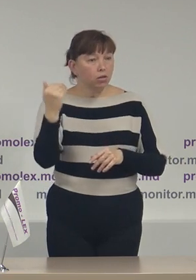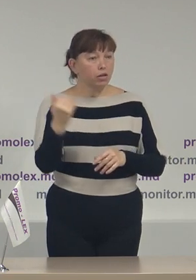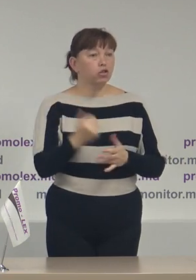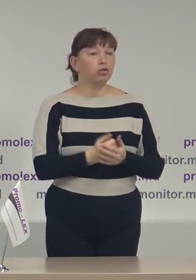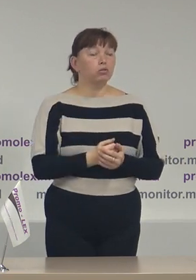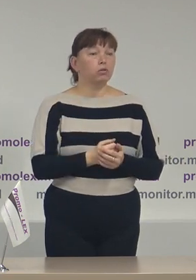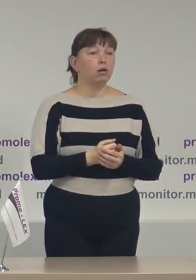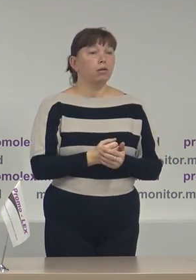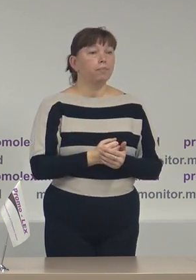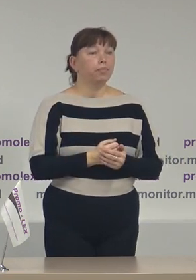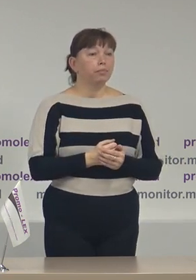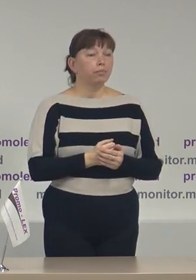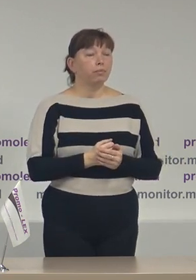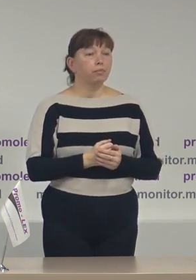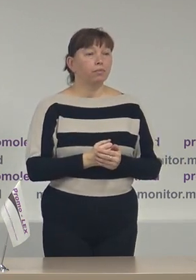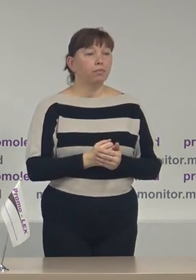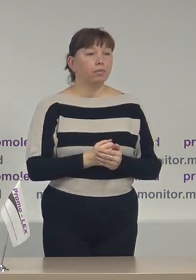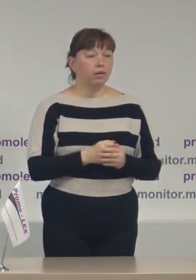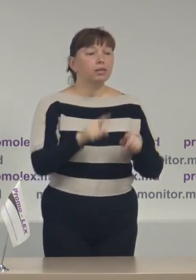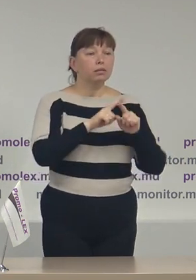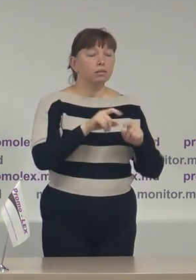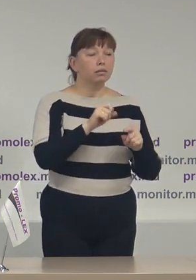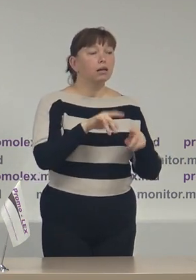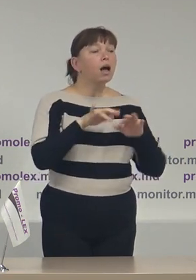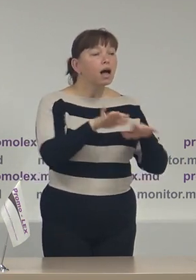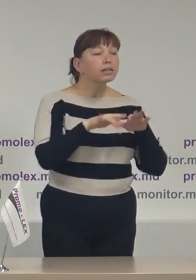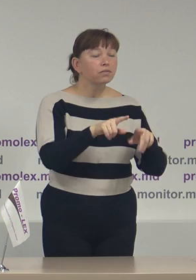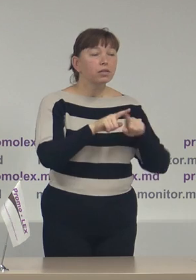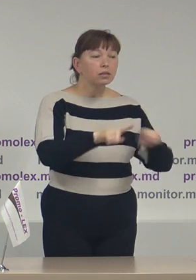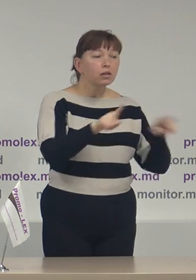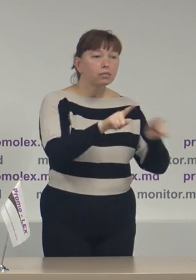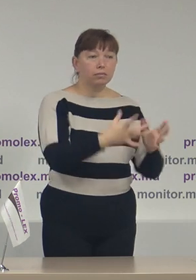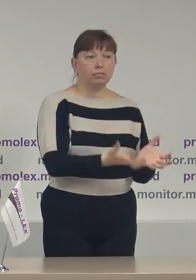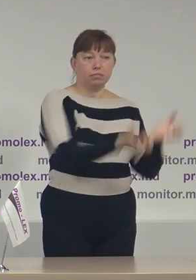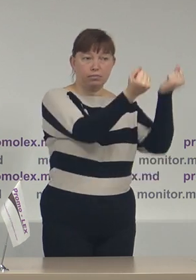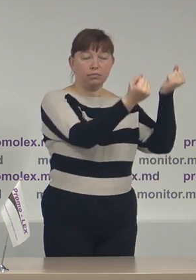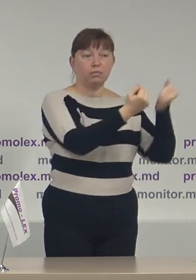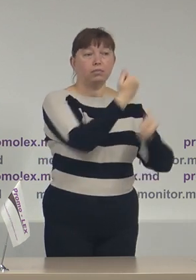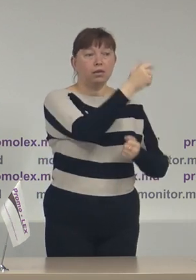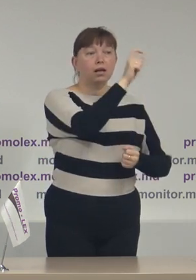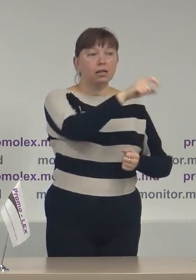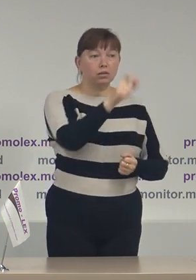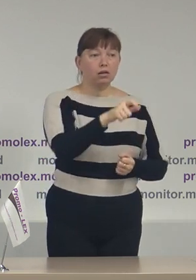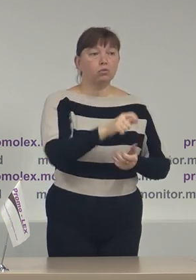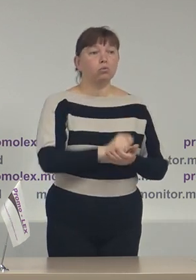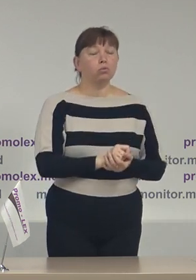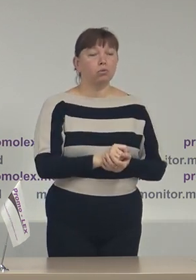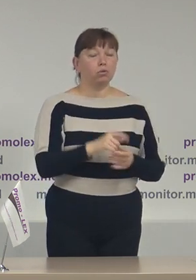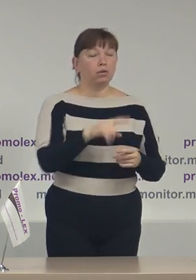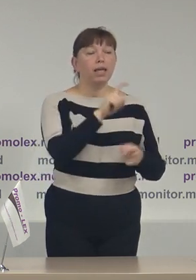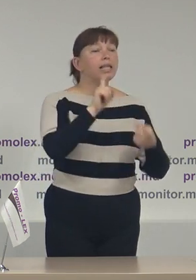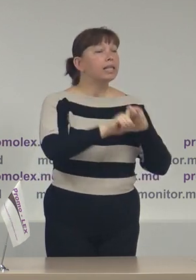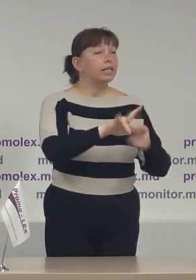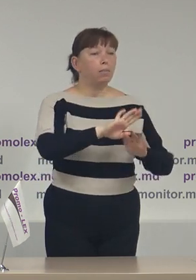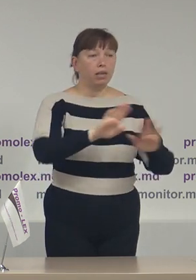în activitățile de campanie în făvoare și în susținerea candidatului independent,